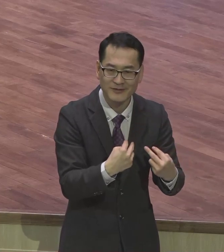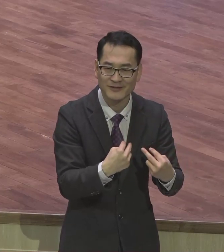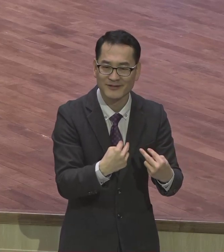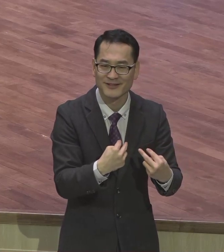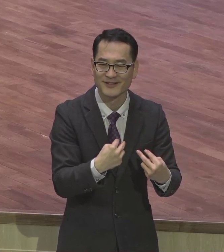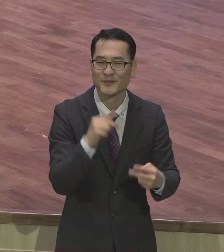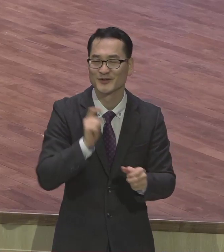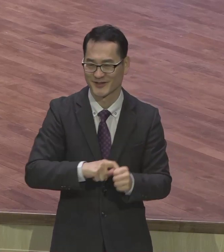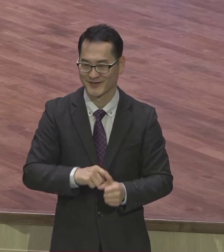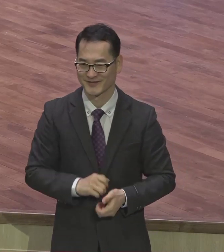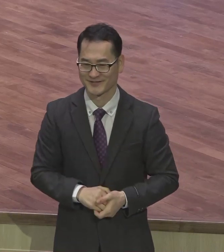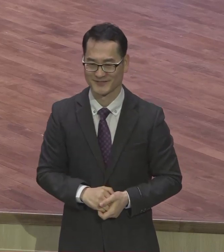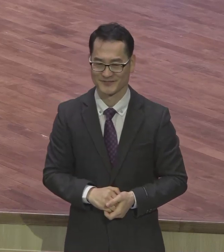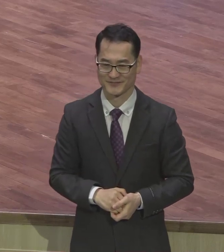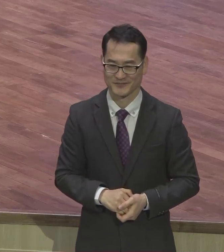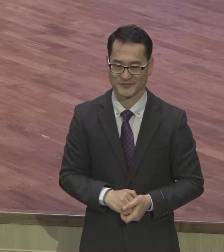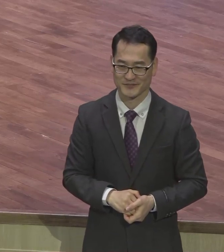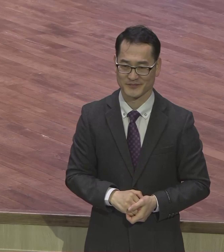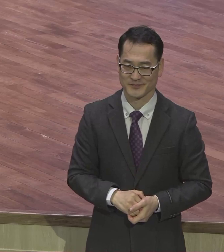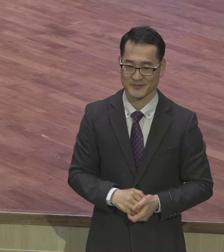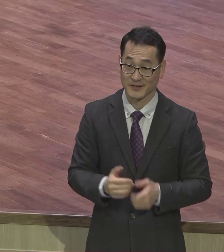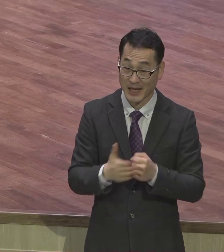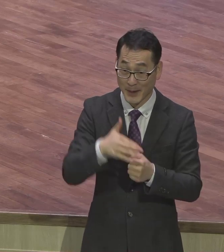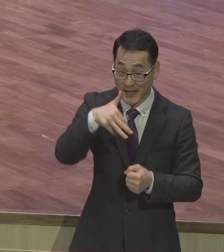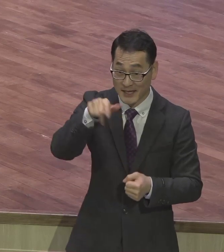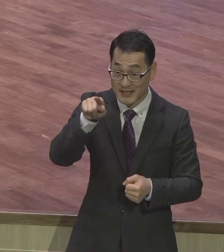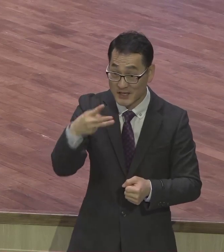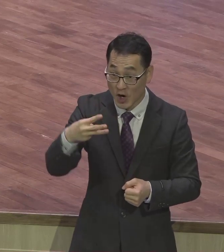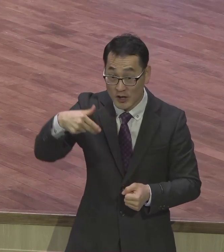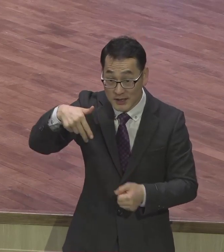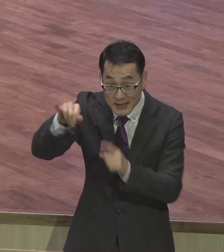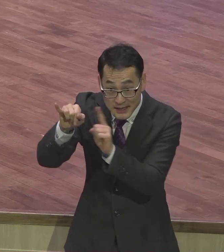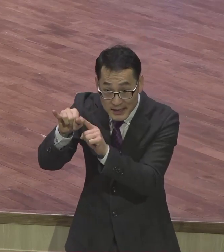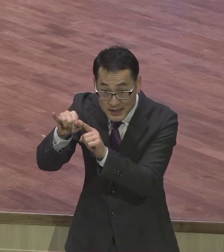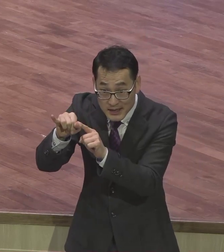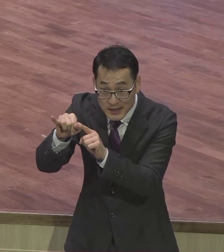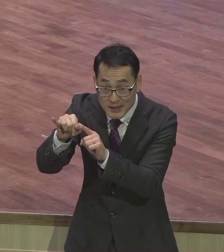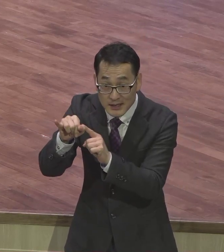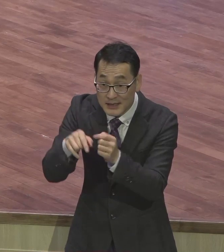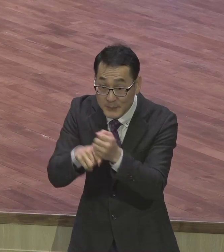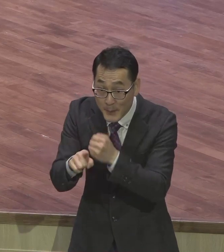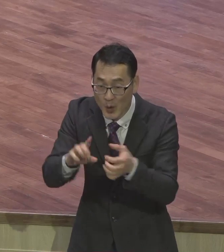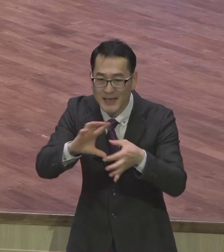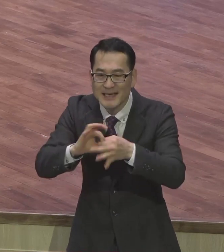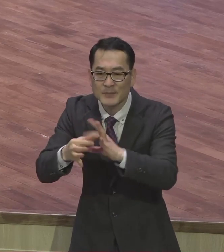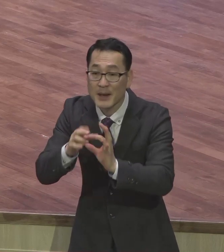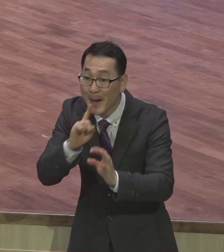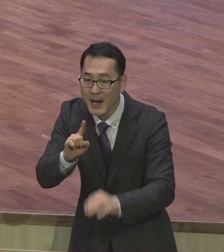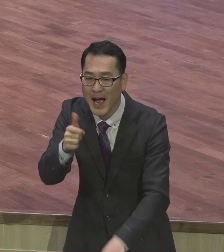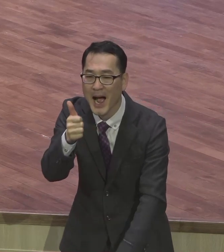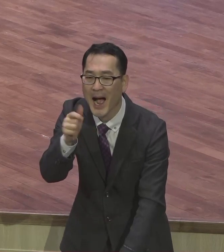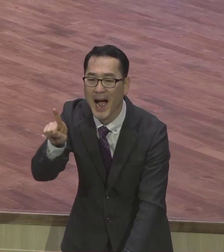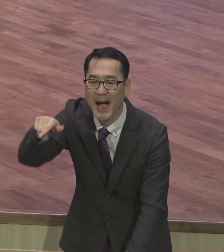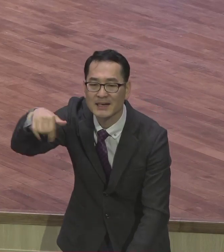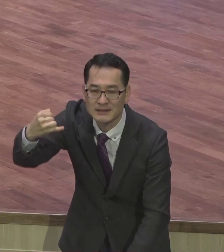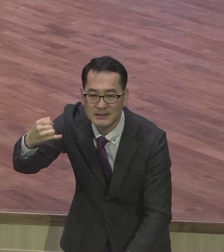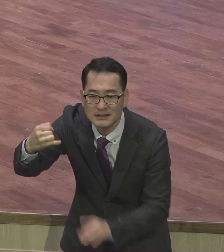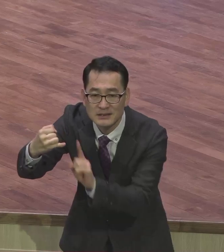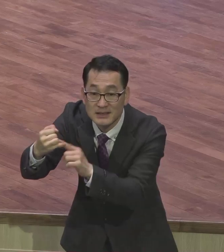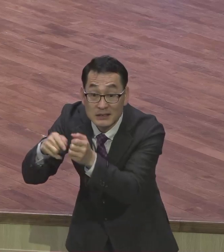그래서 이 절기라는 말은요. 희분의 말로 하글하는데 하글은 무슨 말이냐. 춤춘다. 순환한다.